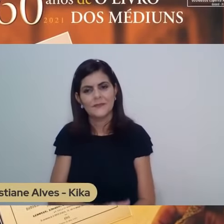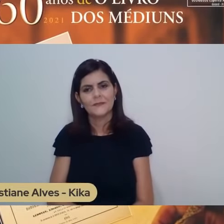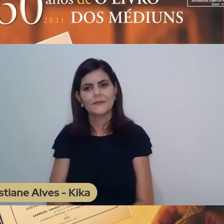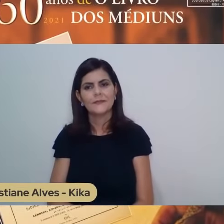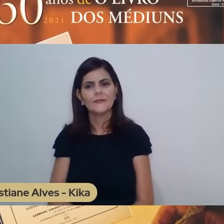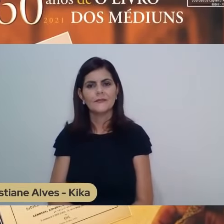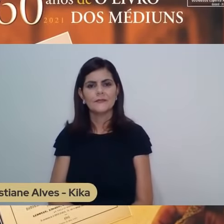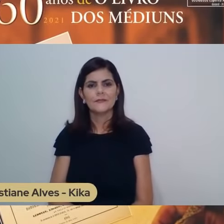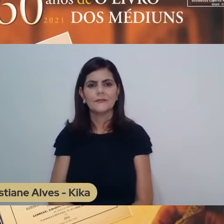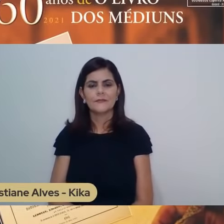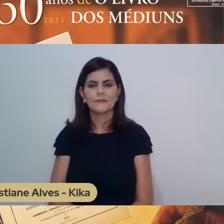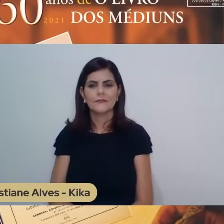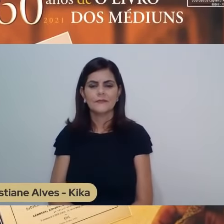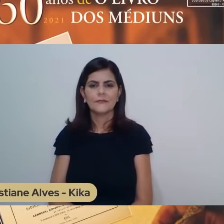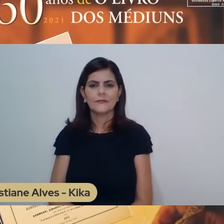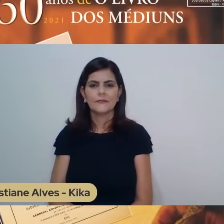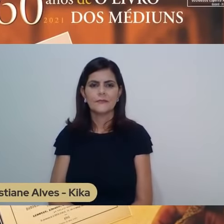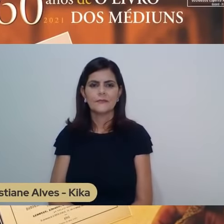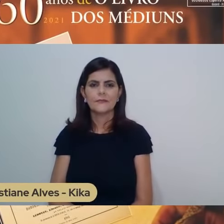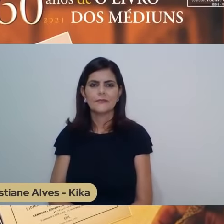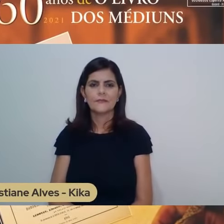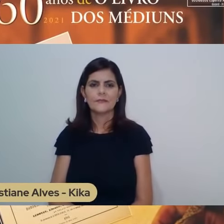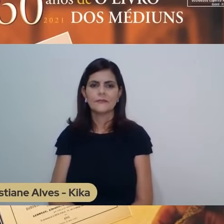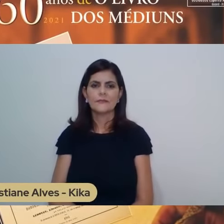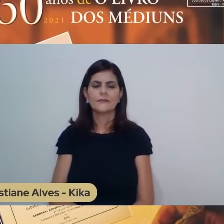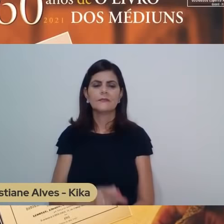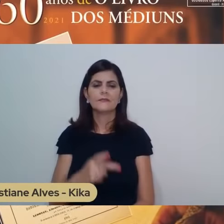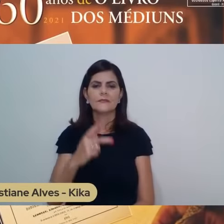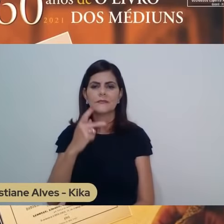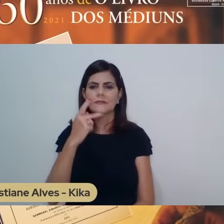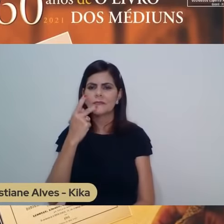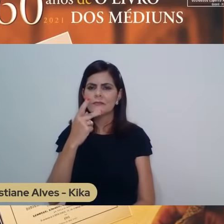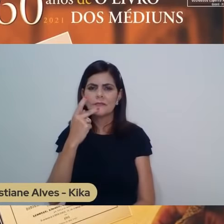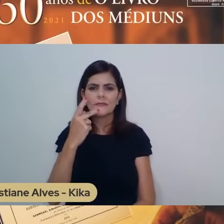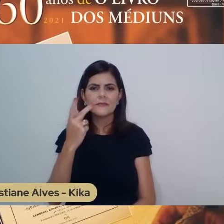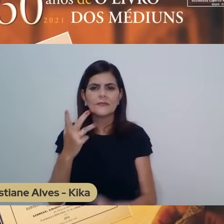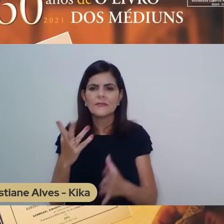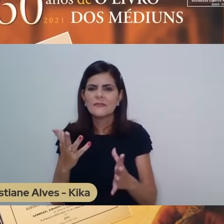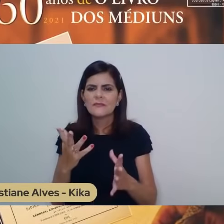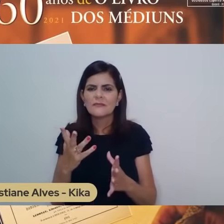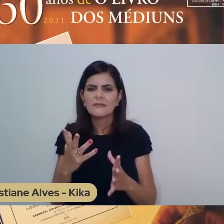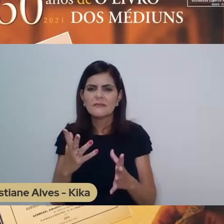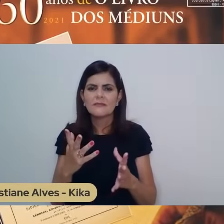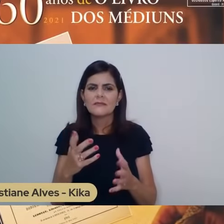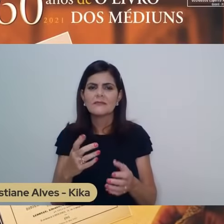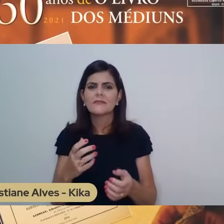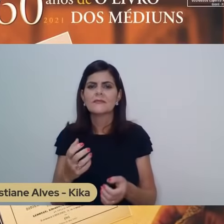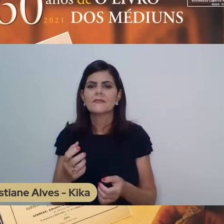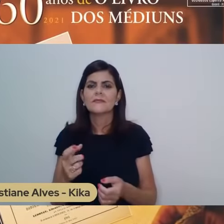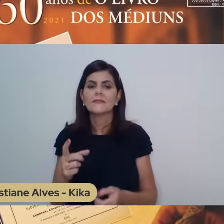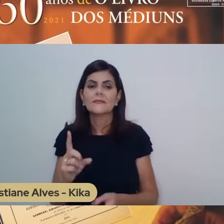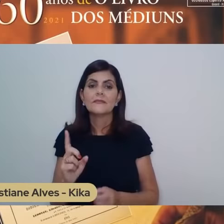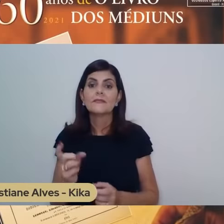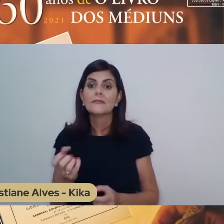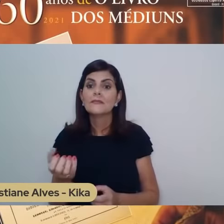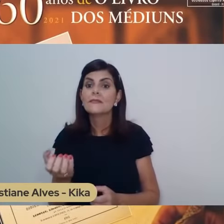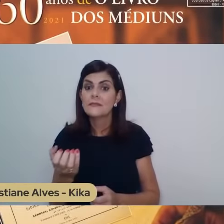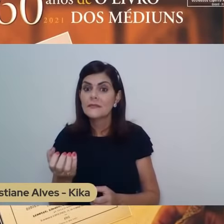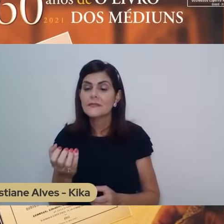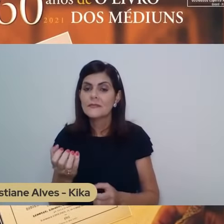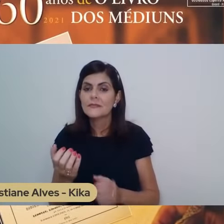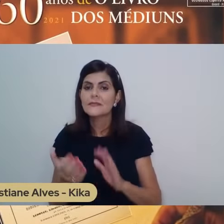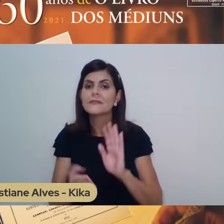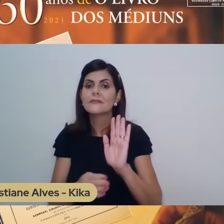Para tanto, não reclama cooperação alheia, mas dispõe-se ele mesmo a colaborar com os outros.